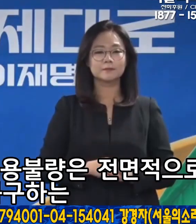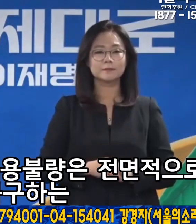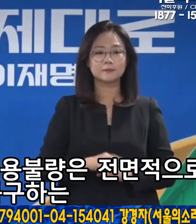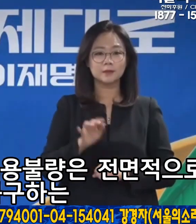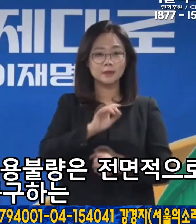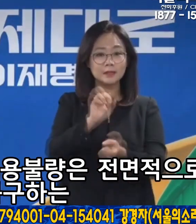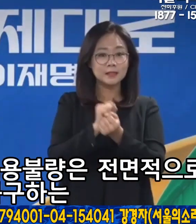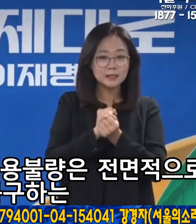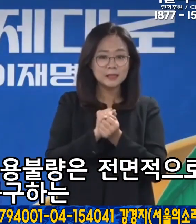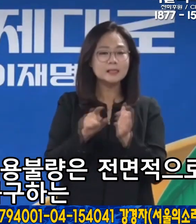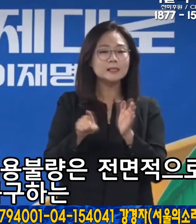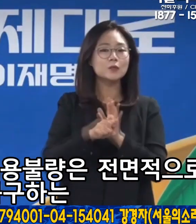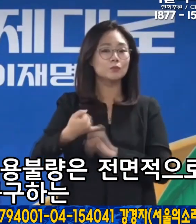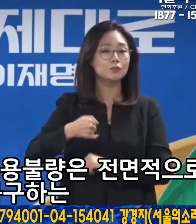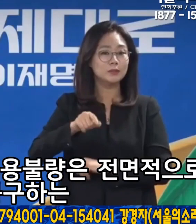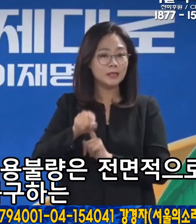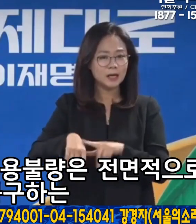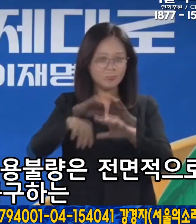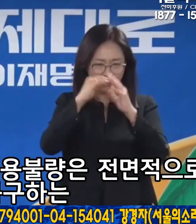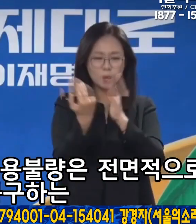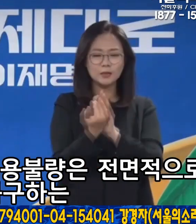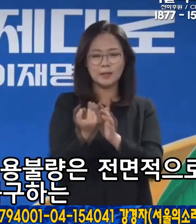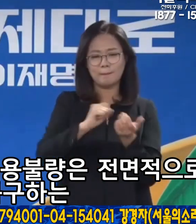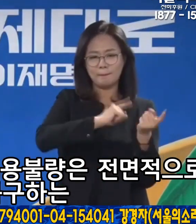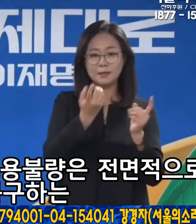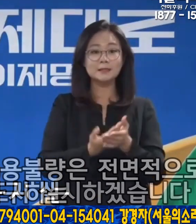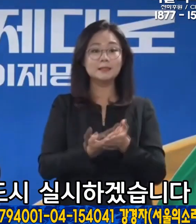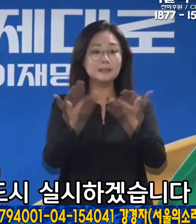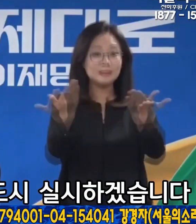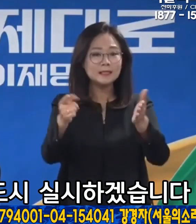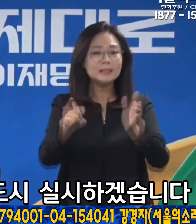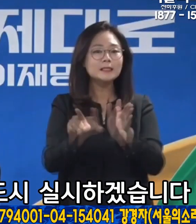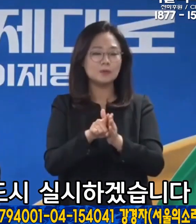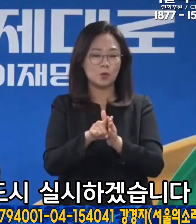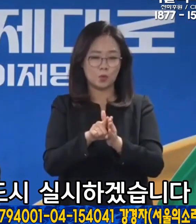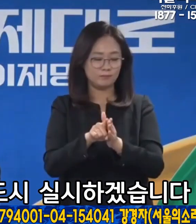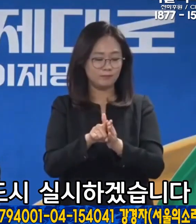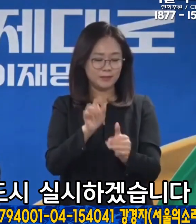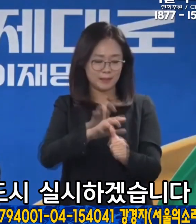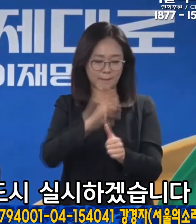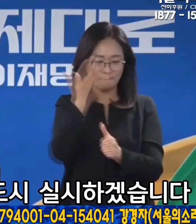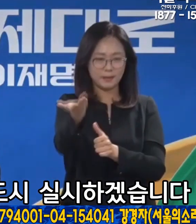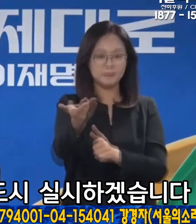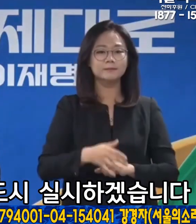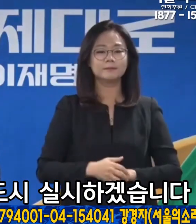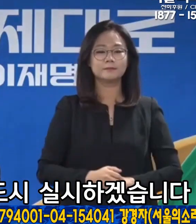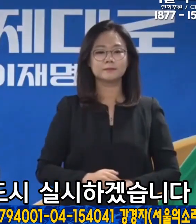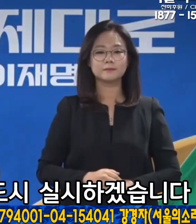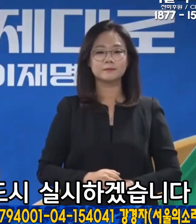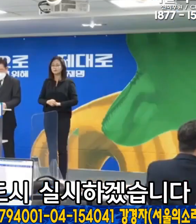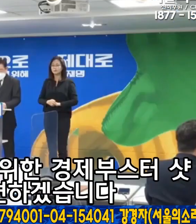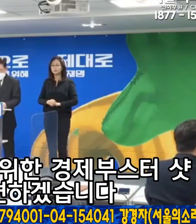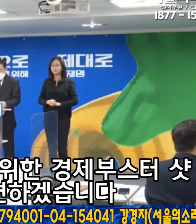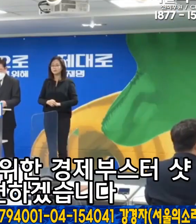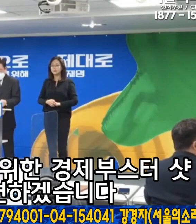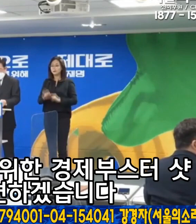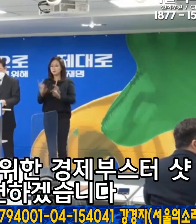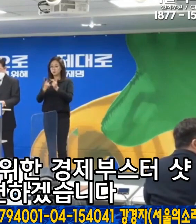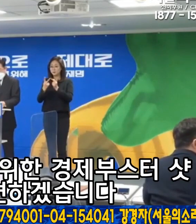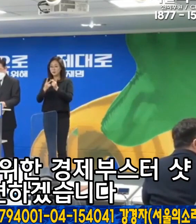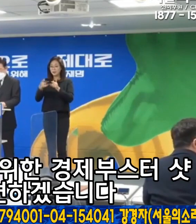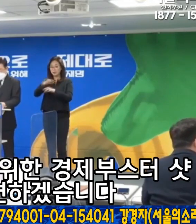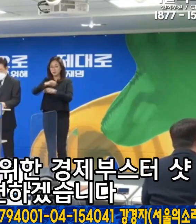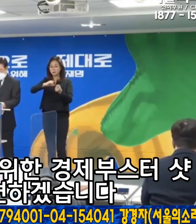코로나19로 인한 신용불량은 전면적으로 원상복구하는 신용대사면을 반드시 실시하겠습니다. 둘째